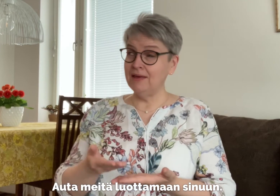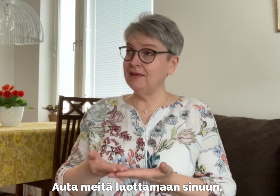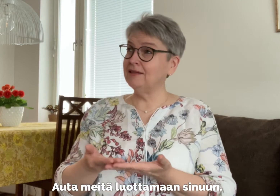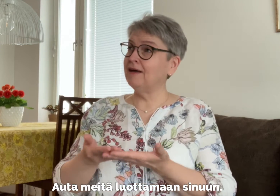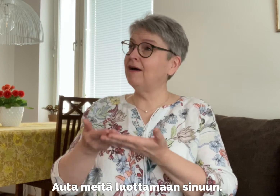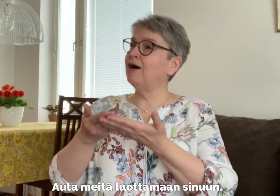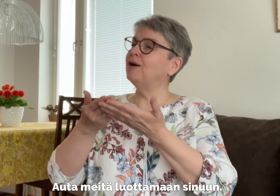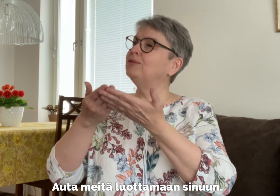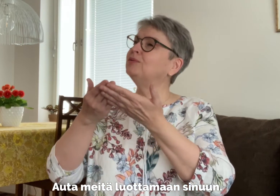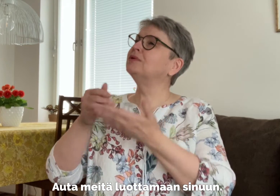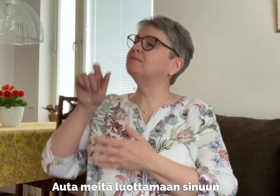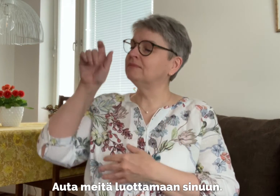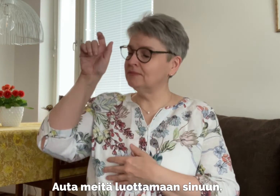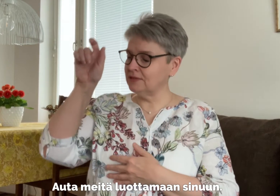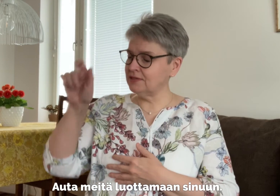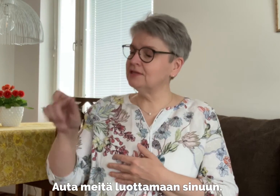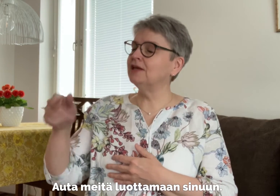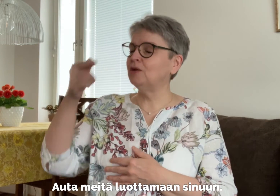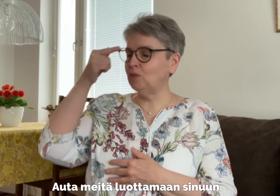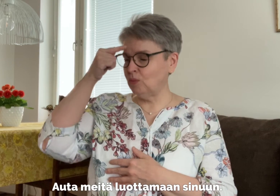Auta meitä luottamaan sinuun.